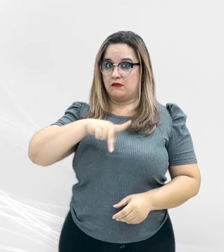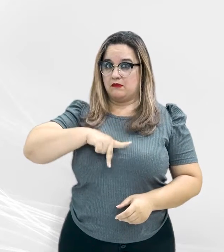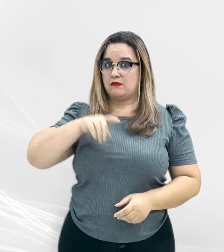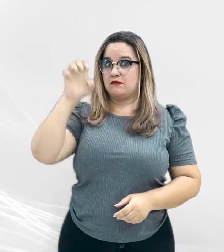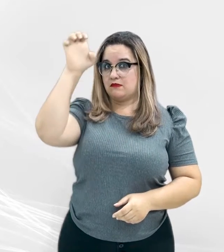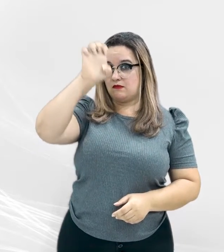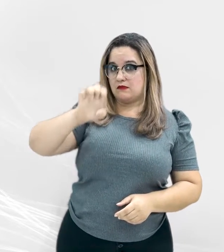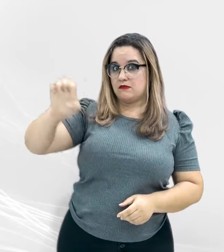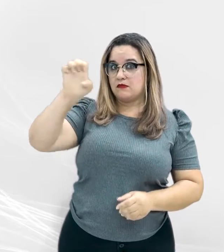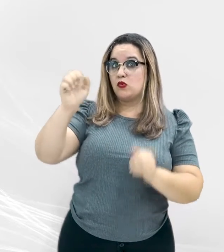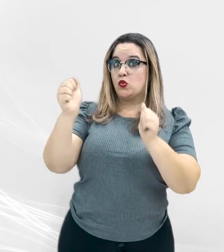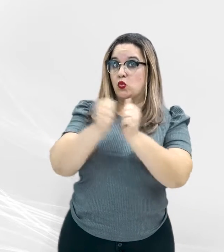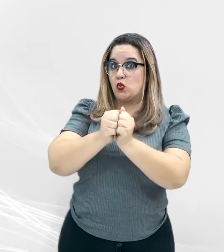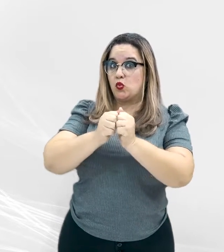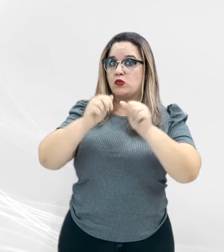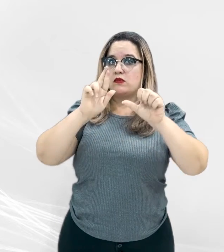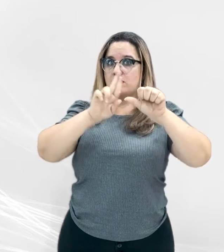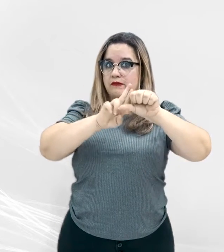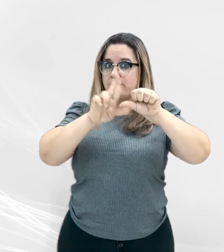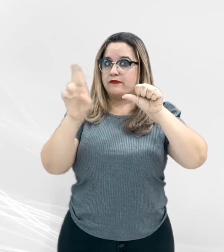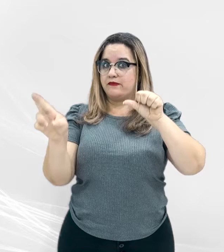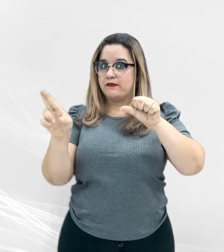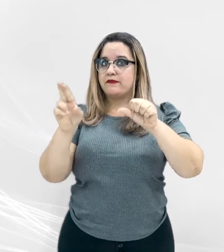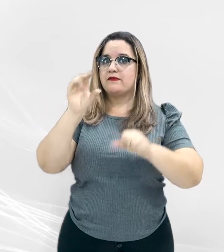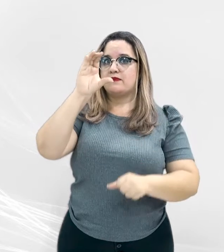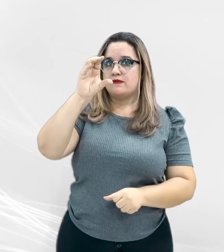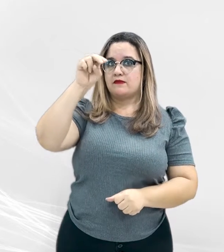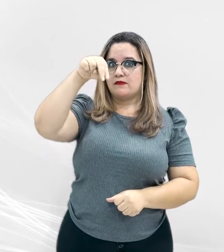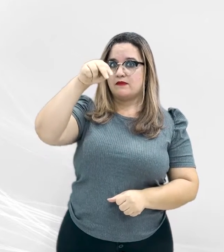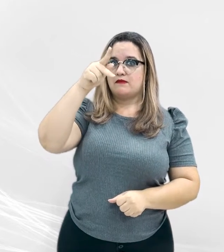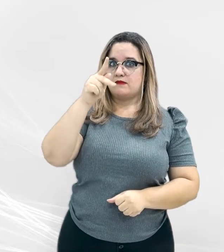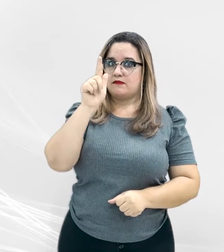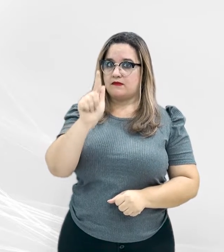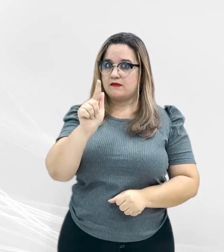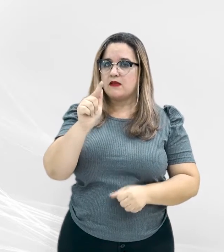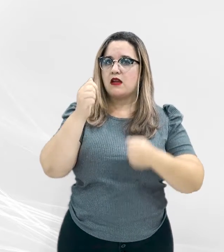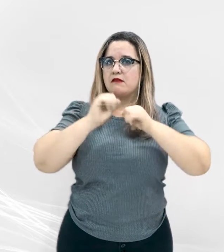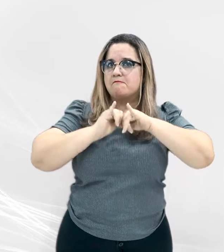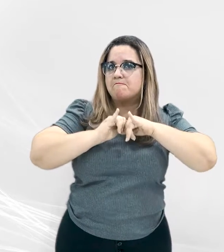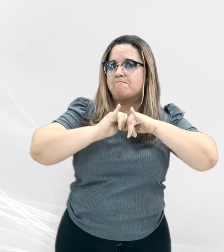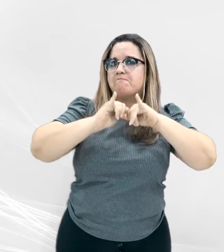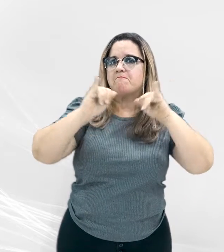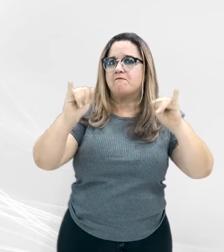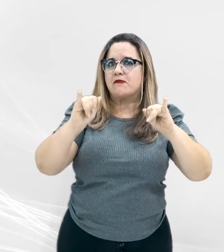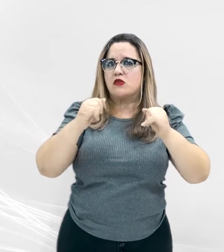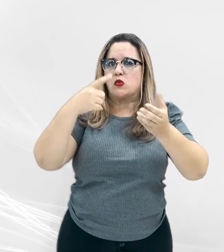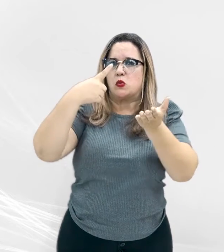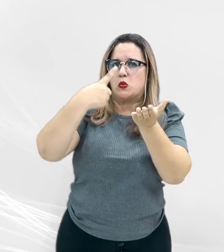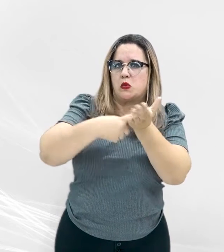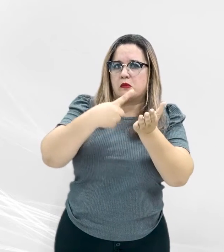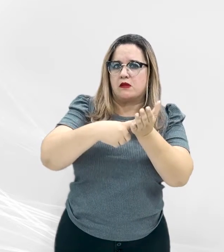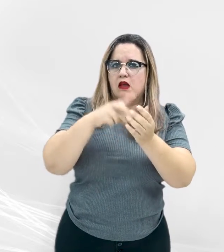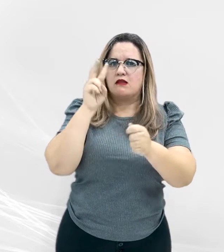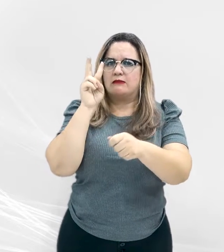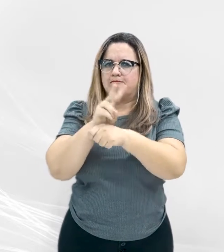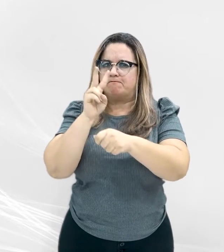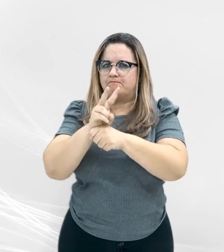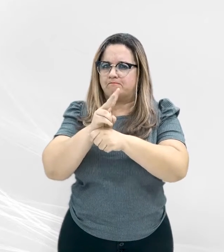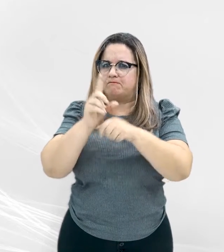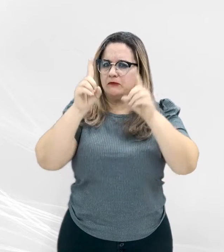dos Estados e da União, CNPG, vem a público manifestar seu irrestrito comprometimento com a defesa dos direitos e